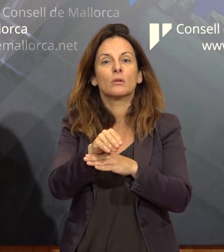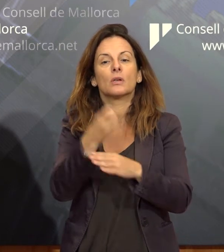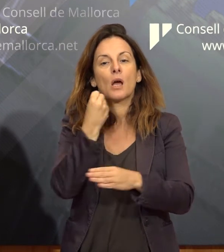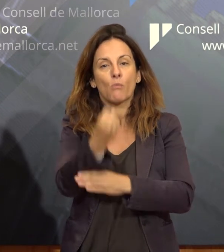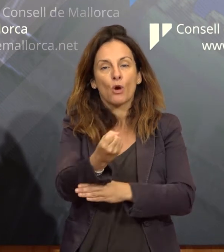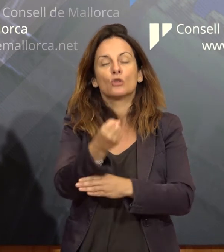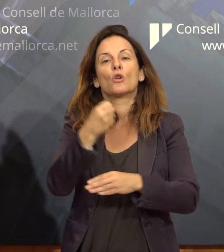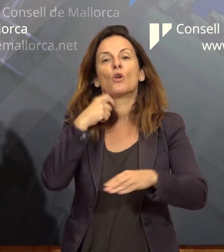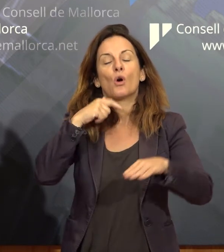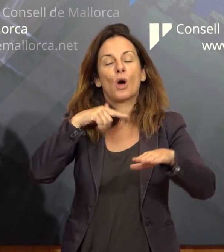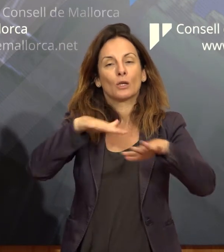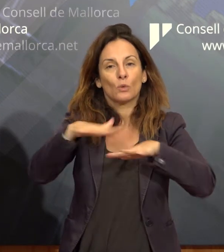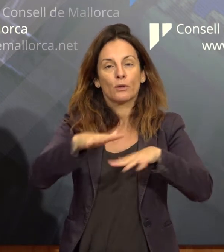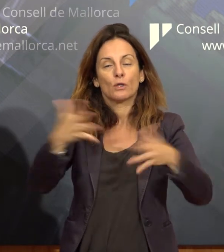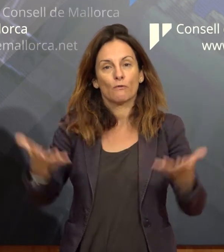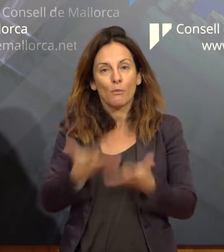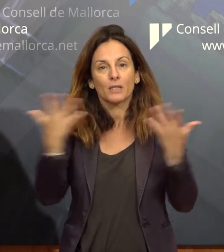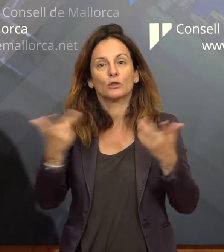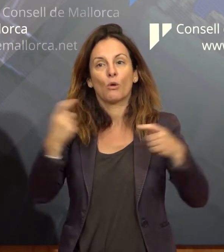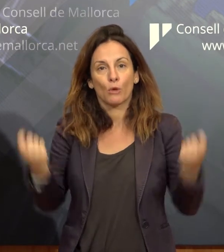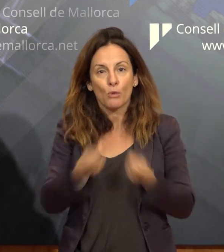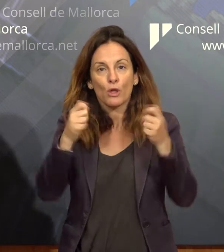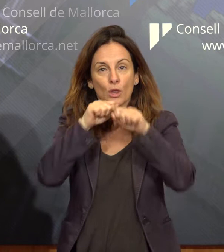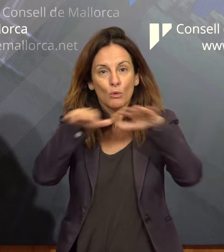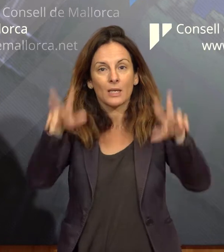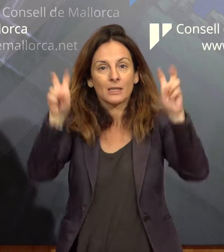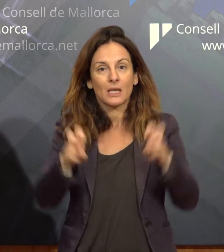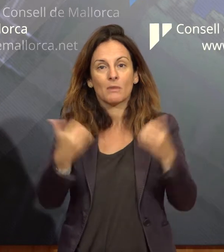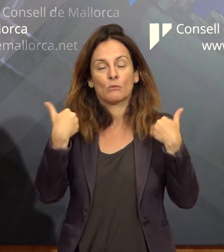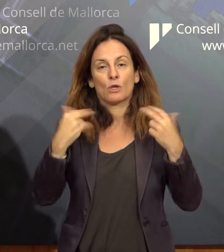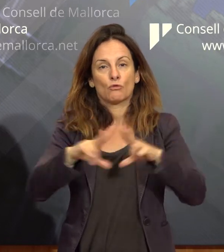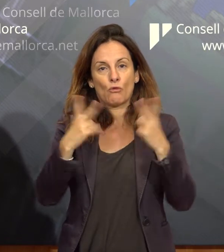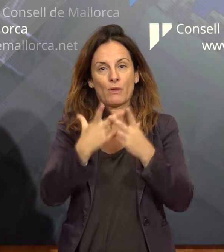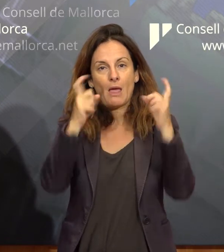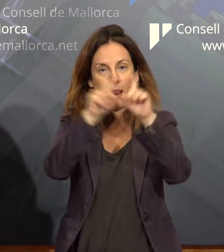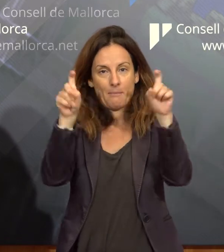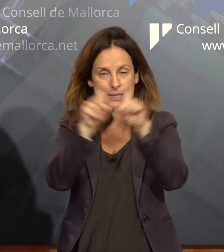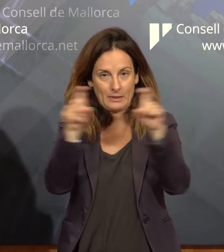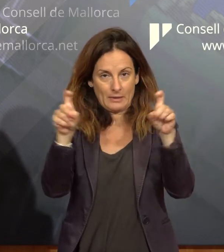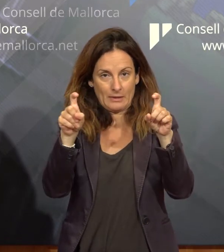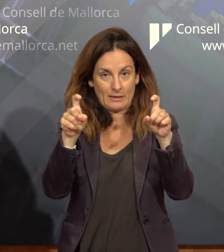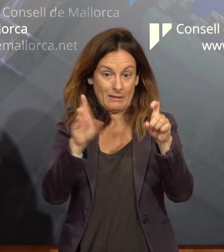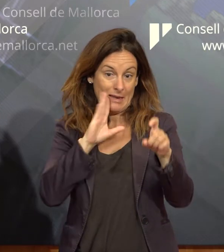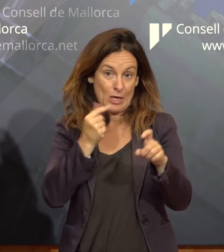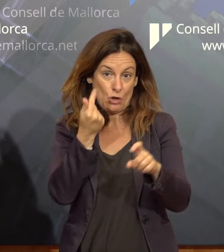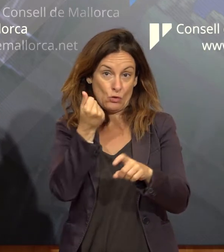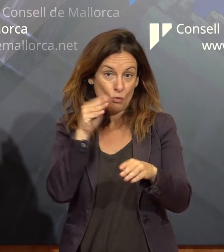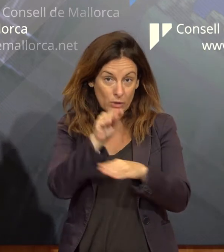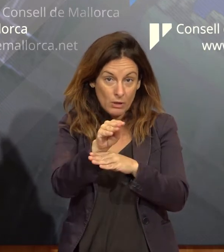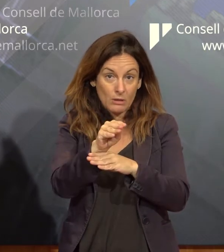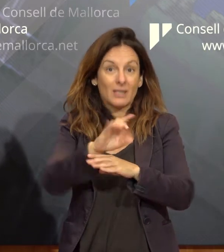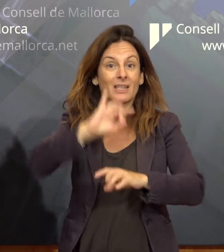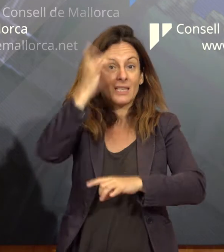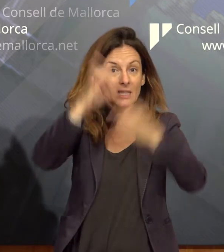foment, promoció i divulgació de la responsabilitat social corporativa. Amb aquestes subvencions volem donar suport a les